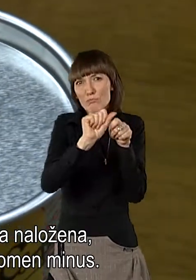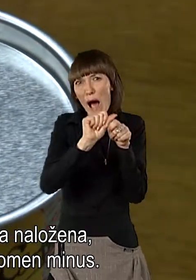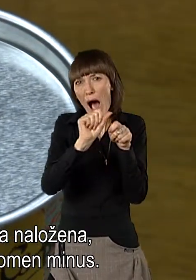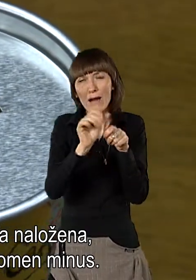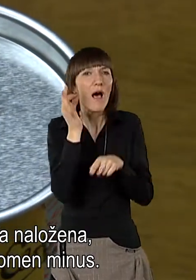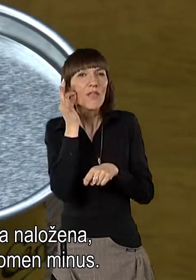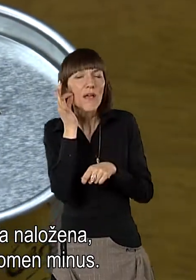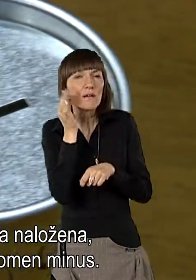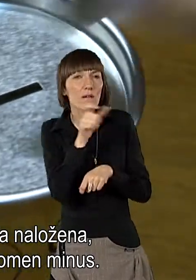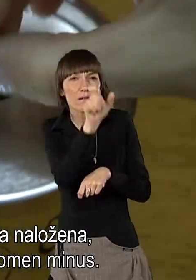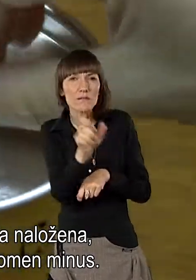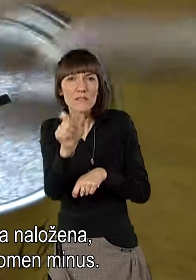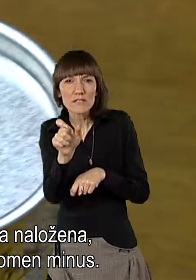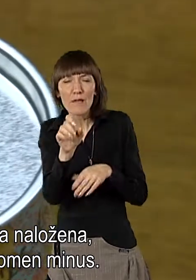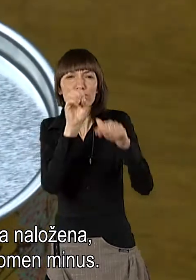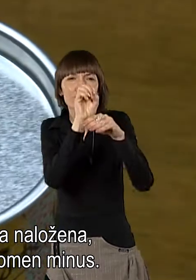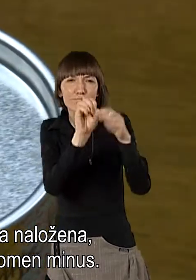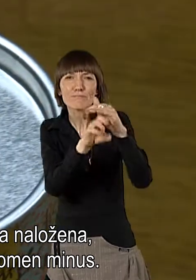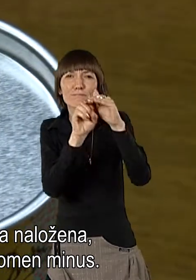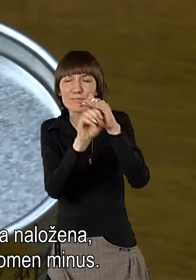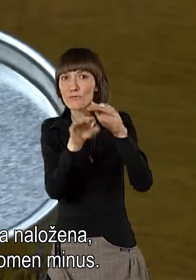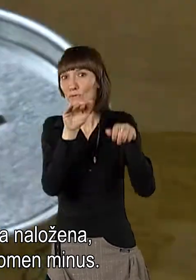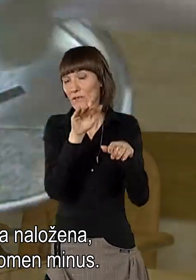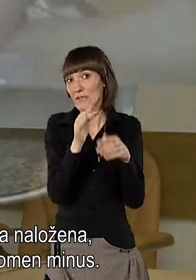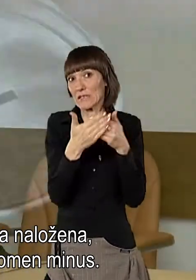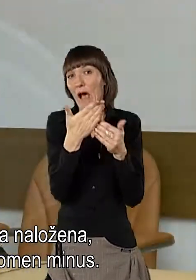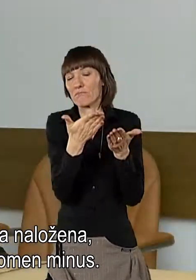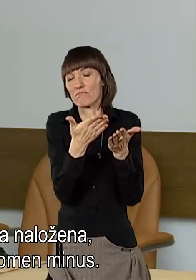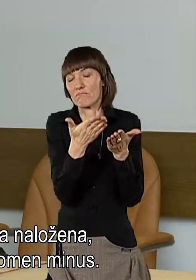mislim, ki so jih pač dekleta imela naložena.